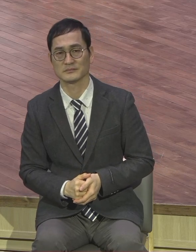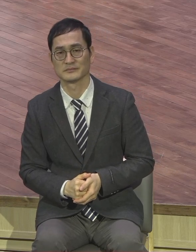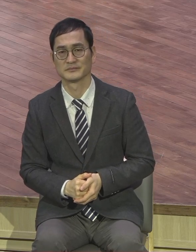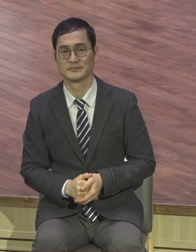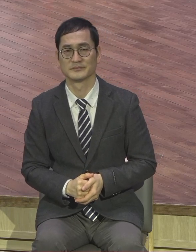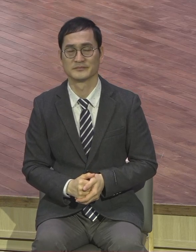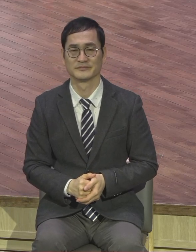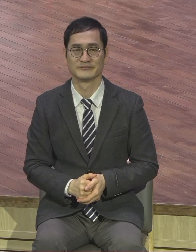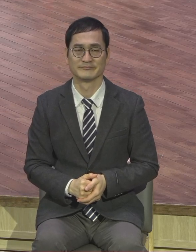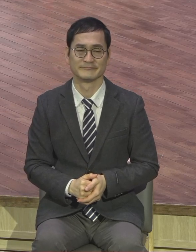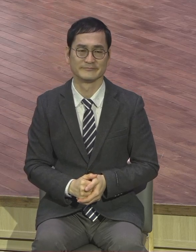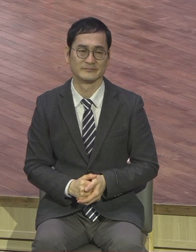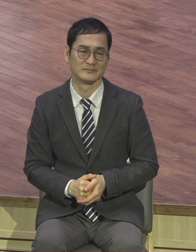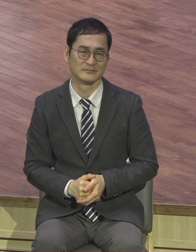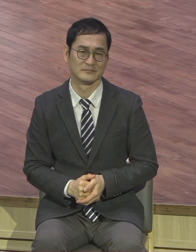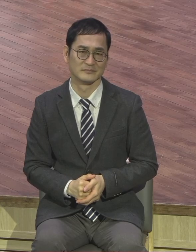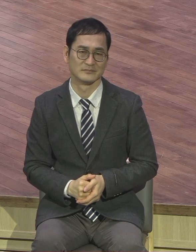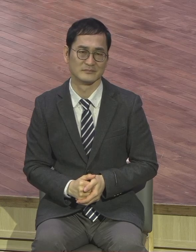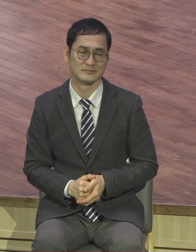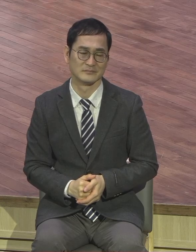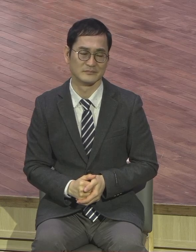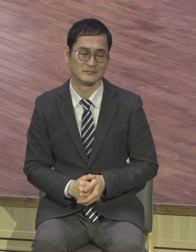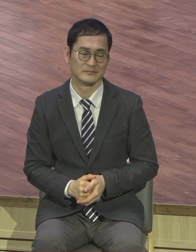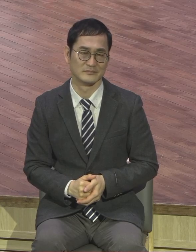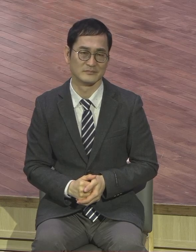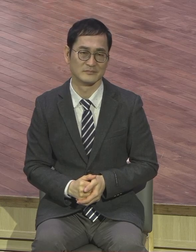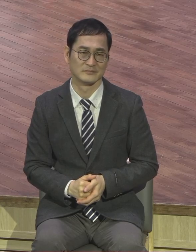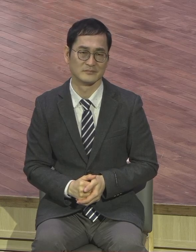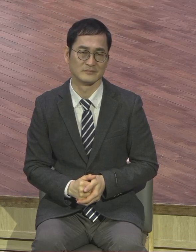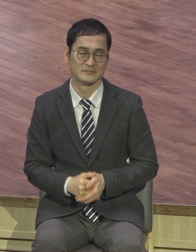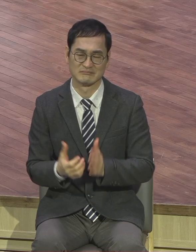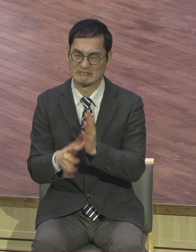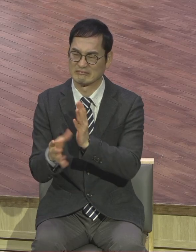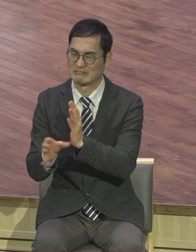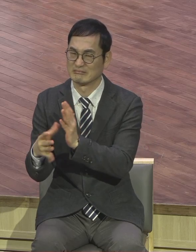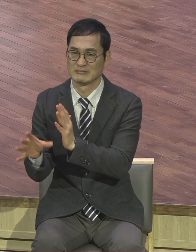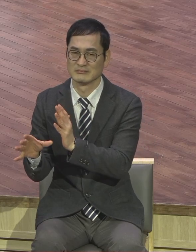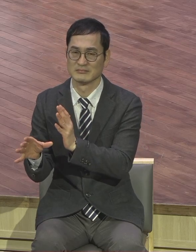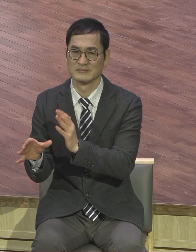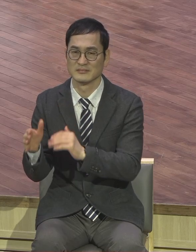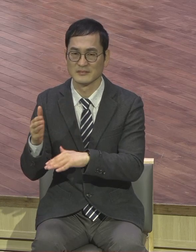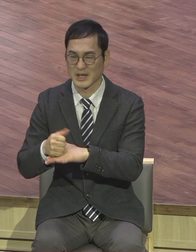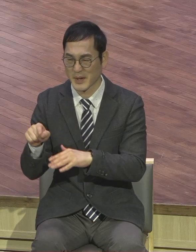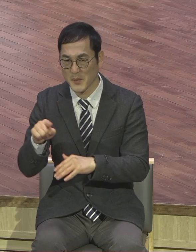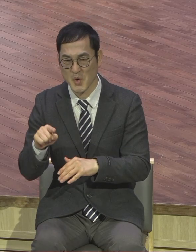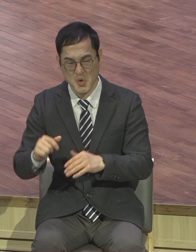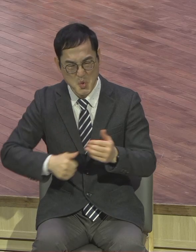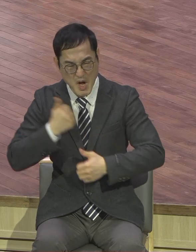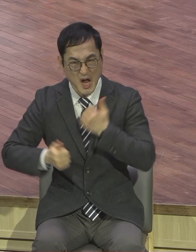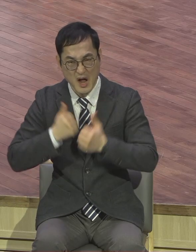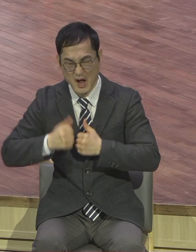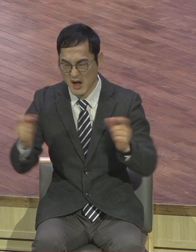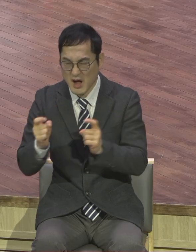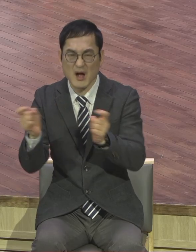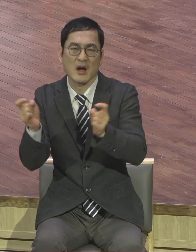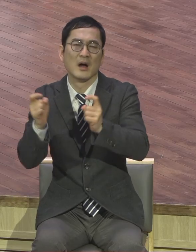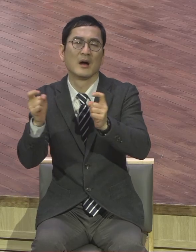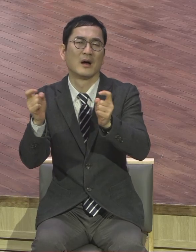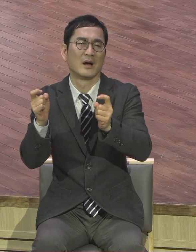푸니까 말도 함부로 하고 행동도 함부로 하니까 가정이 불행해진단 말이에요. 우리 예원